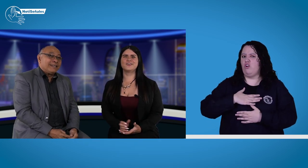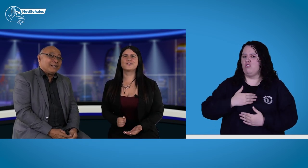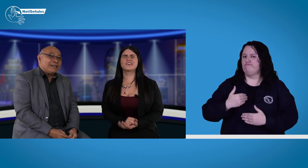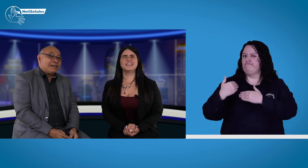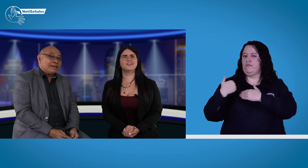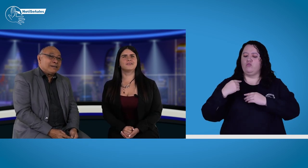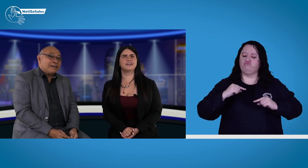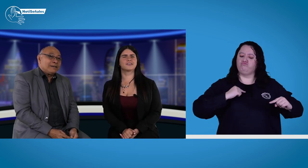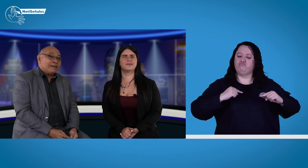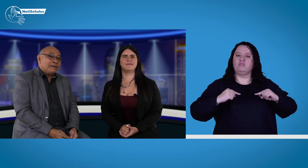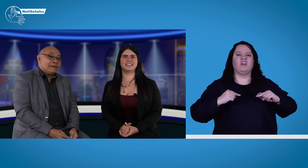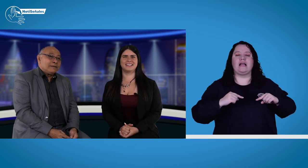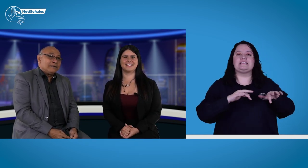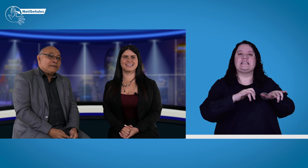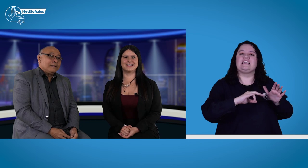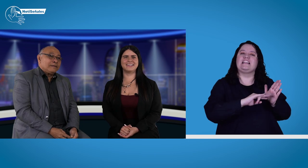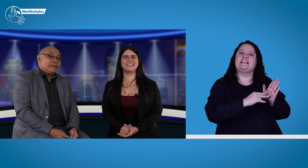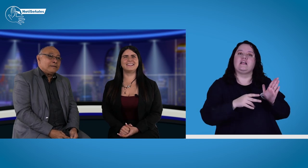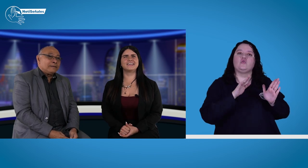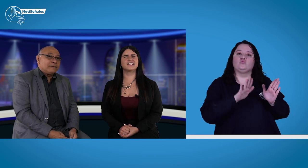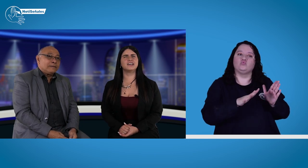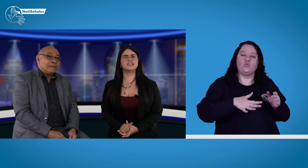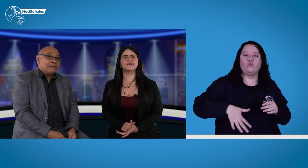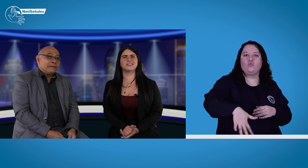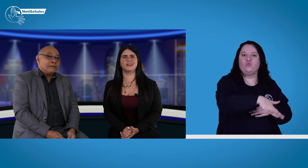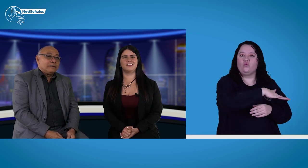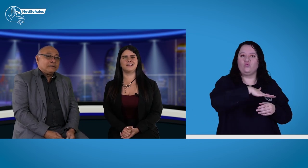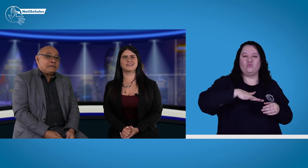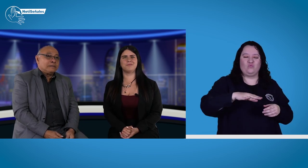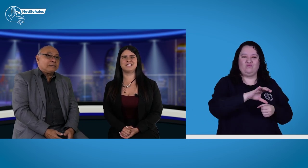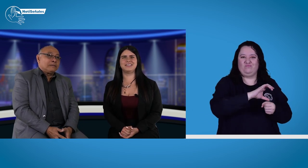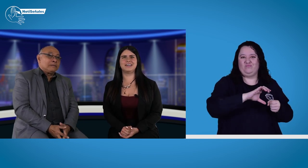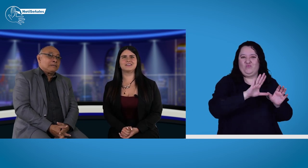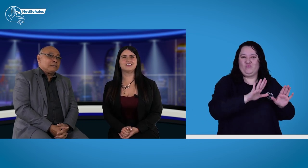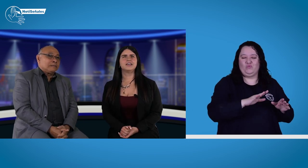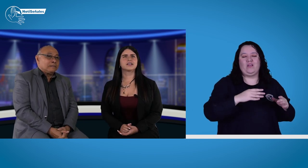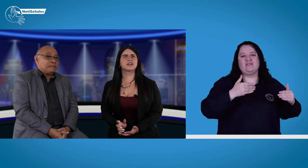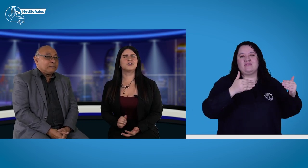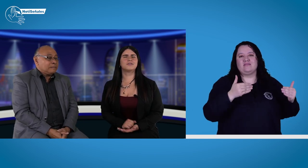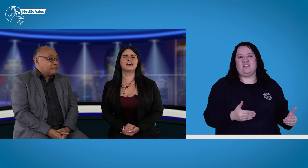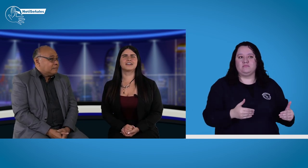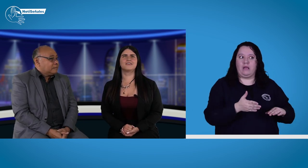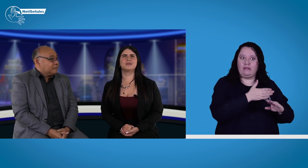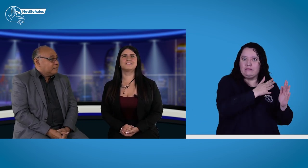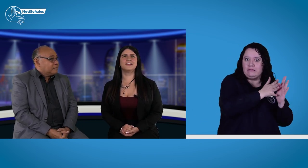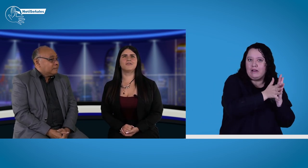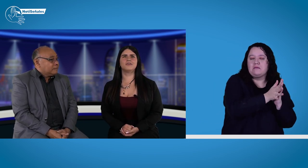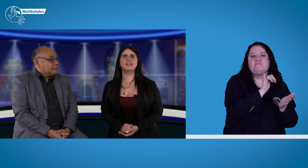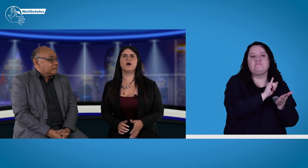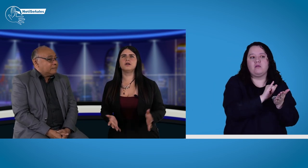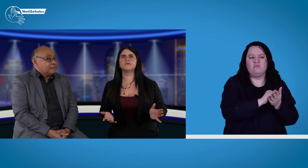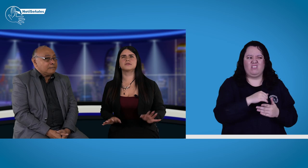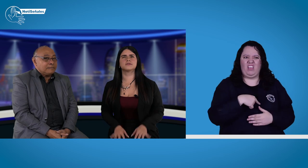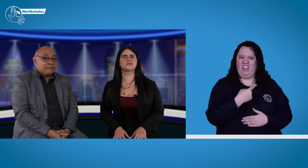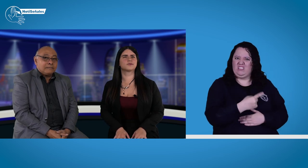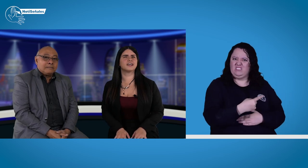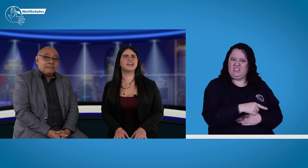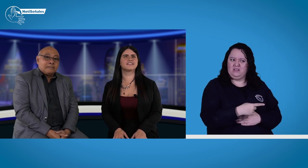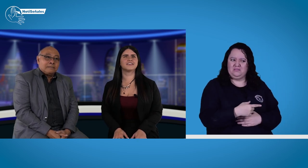yo coordino actualmente la Secretaría Técnica Distrital de Discapacidad, que como ejemplo, no mencionaba un medio, no sé, ¿eso qué es?